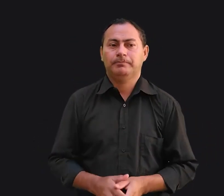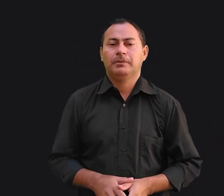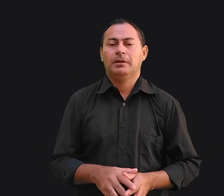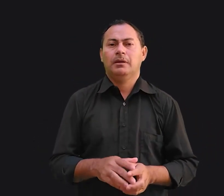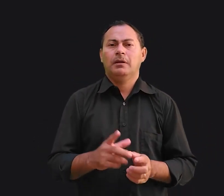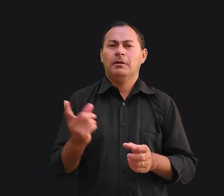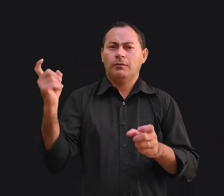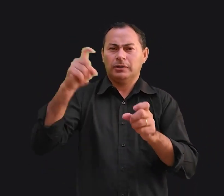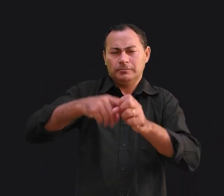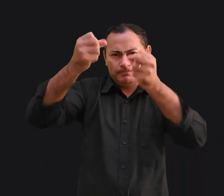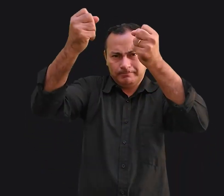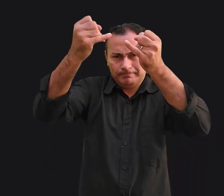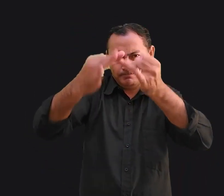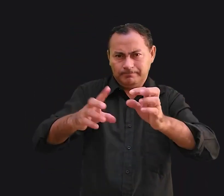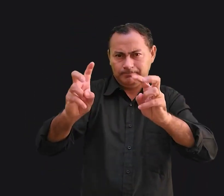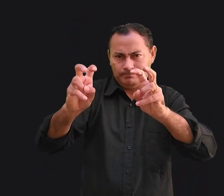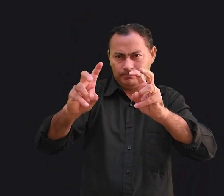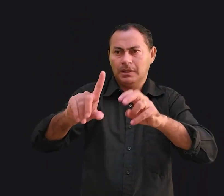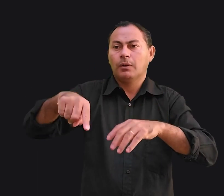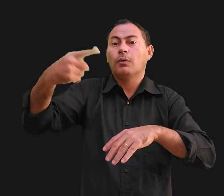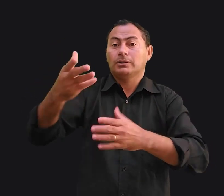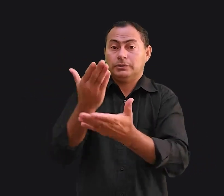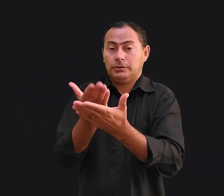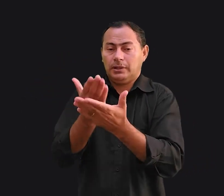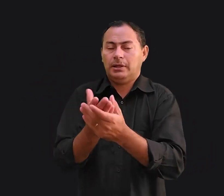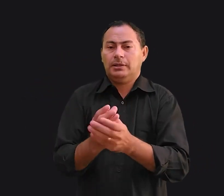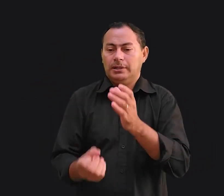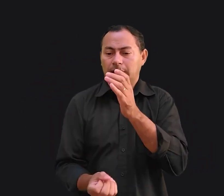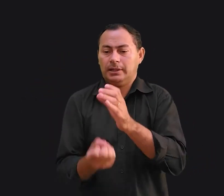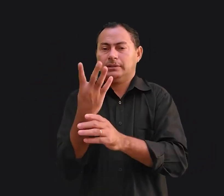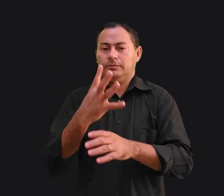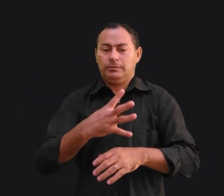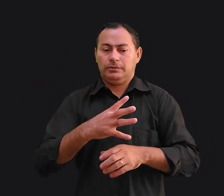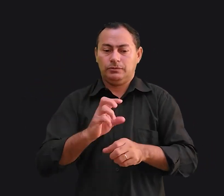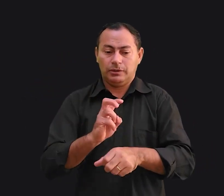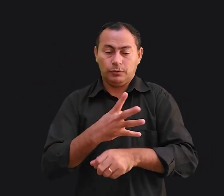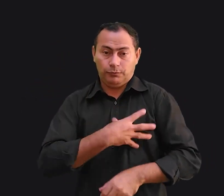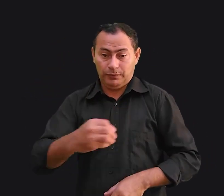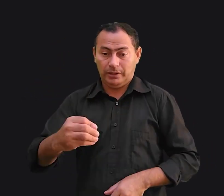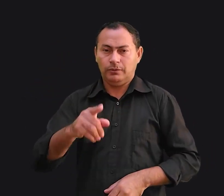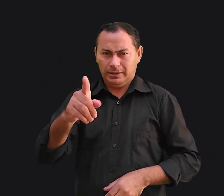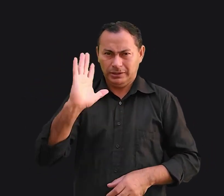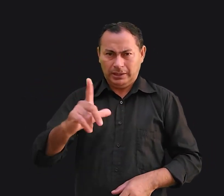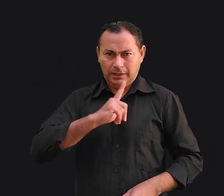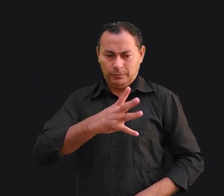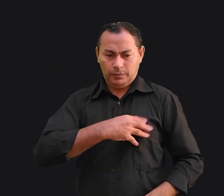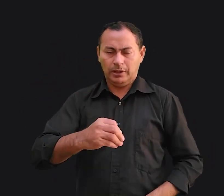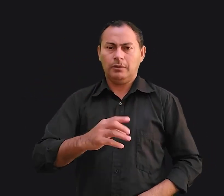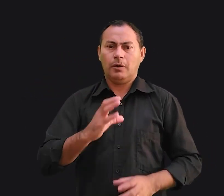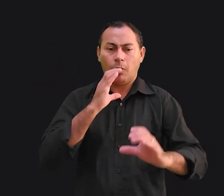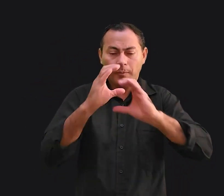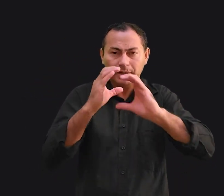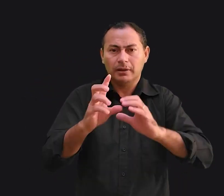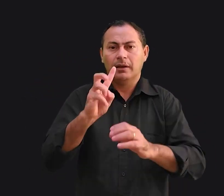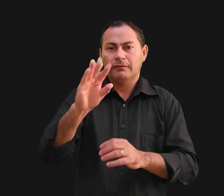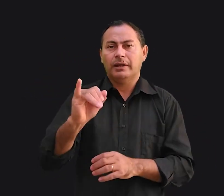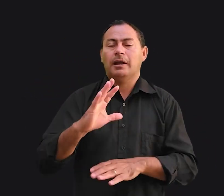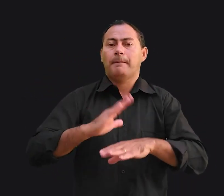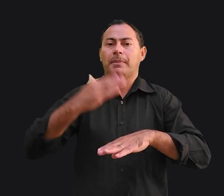Voltaremos a abordar este assunto quando estudarmos a criação de filhos. Se você já tem filhos, o fator comunicação vai além do